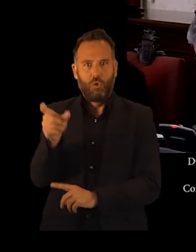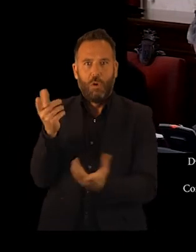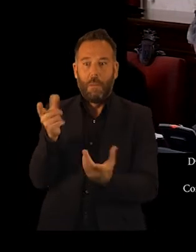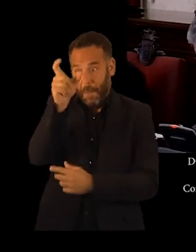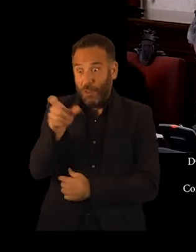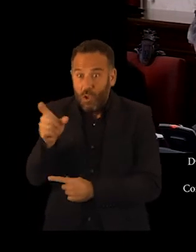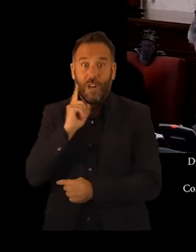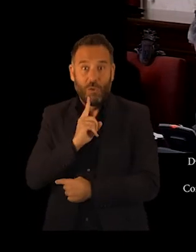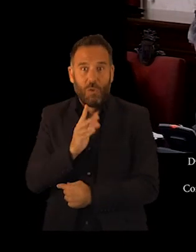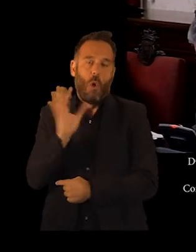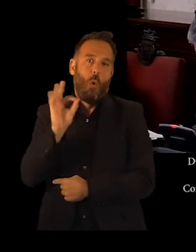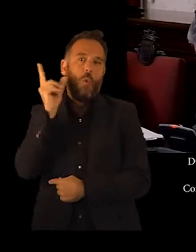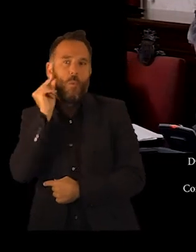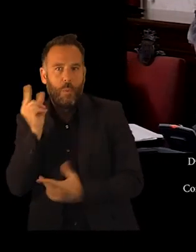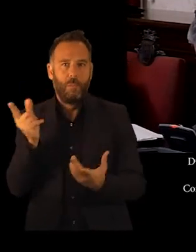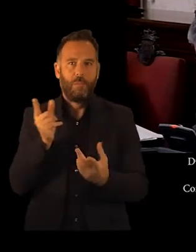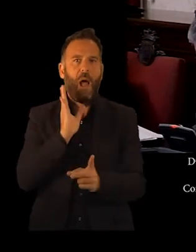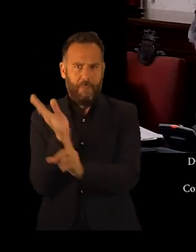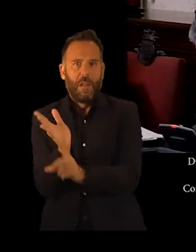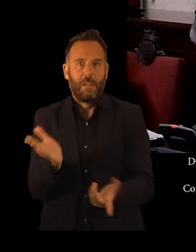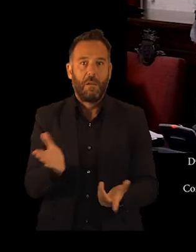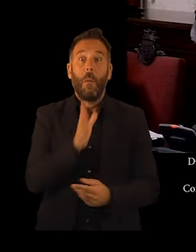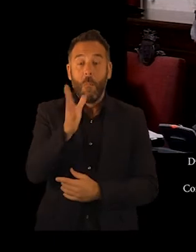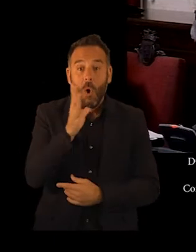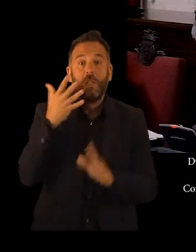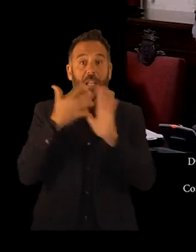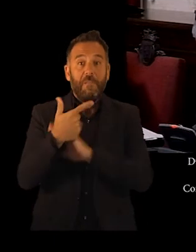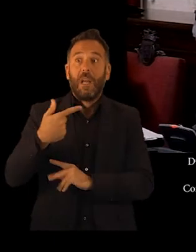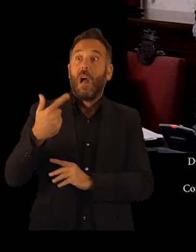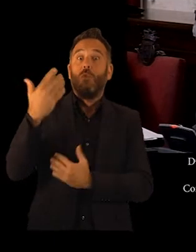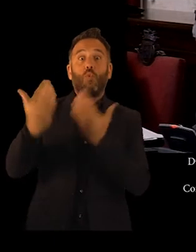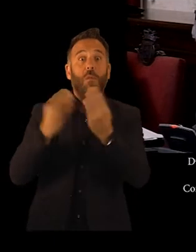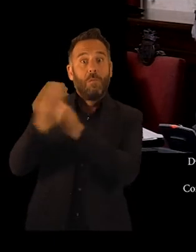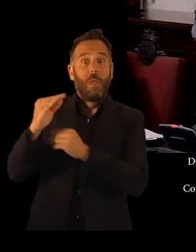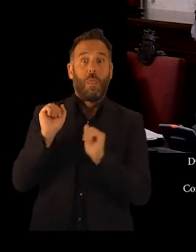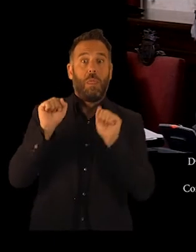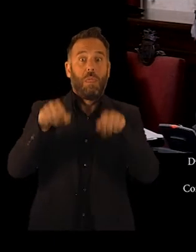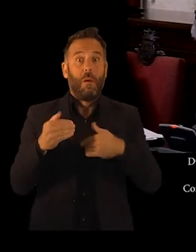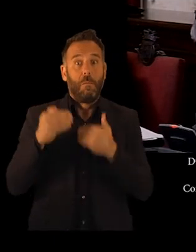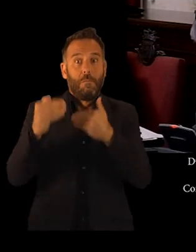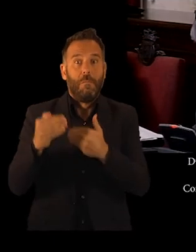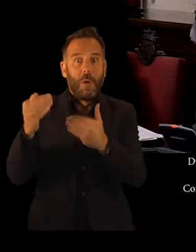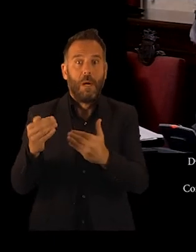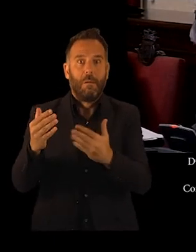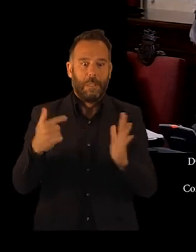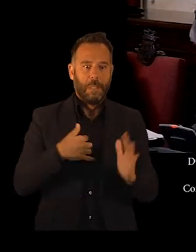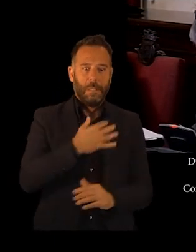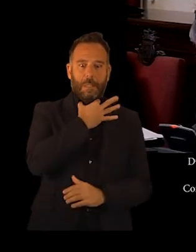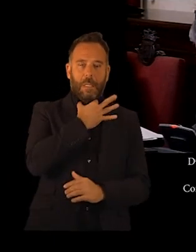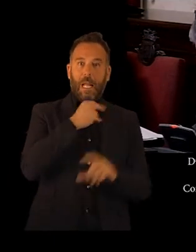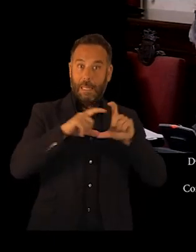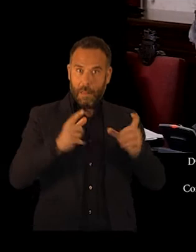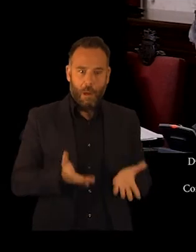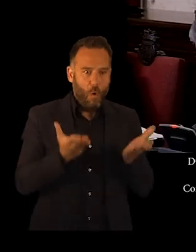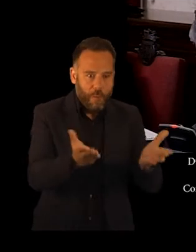sordas con discapacidad auditiva. Ocurre también que el retraso en el abono de las ayudas ha ocasionado que las medidas que se emprendieron como beneficiosas para las